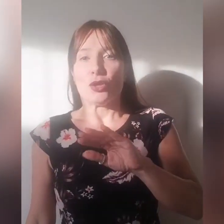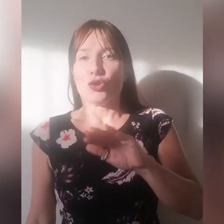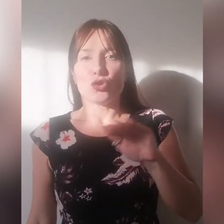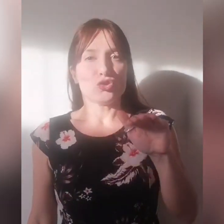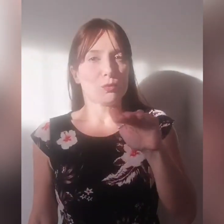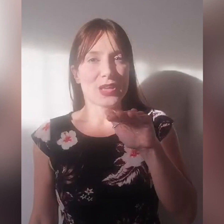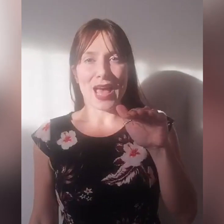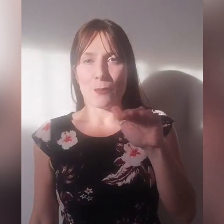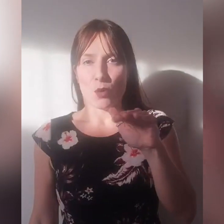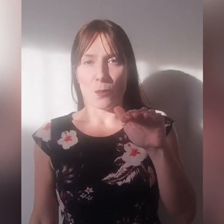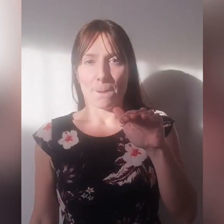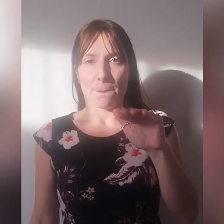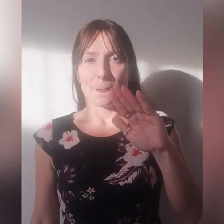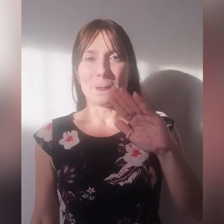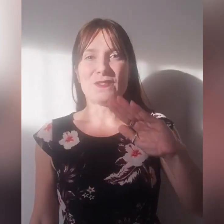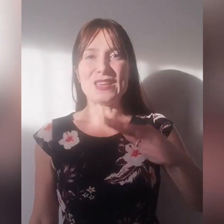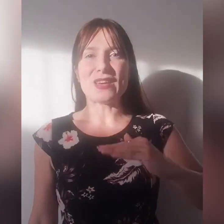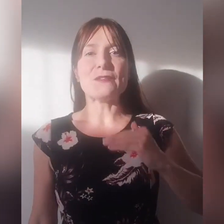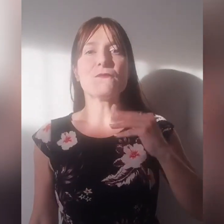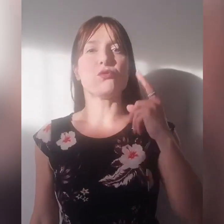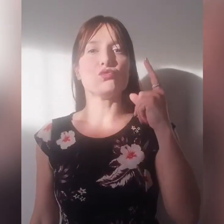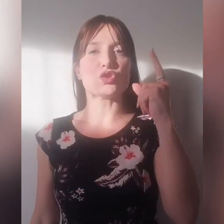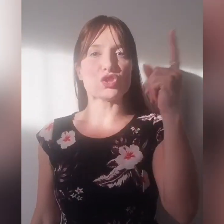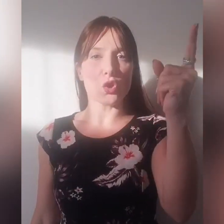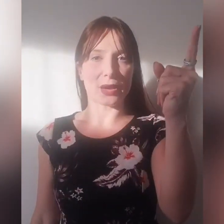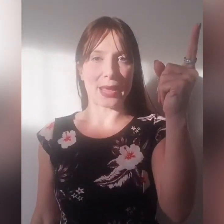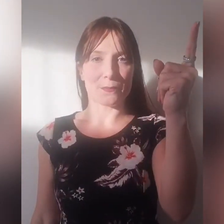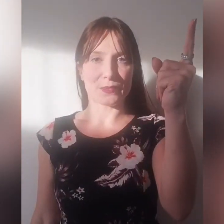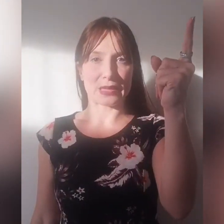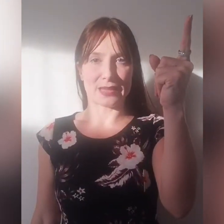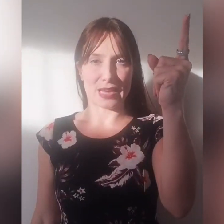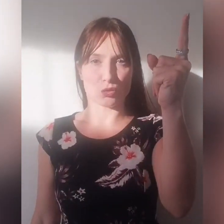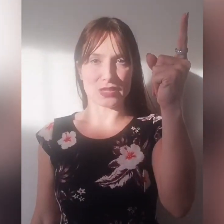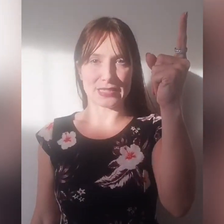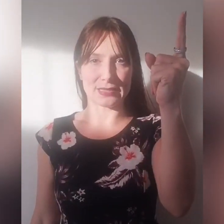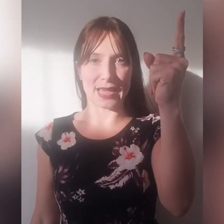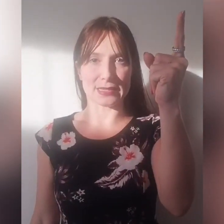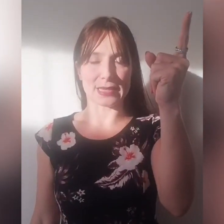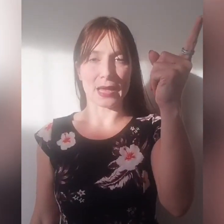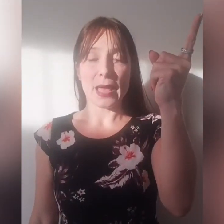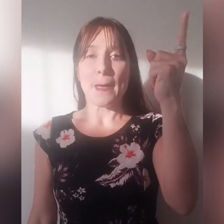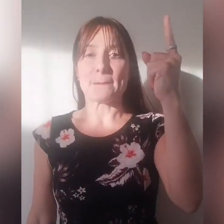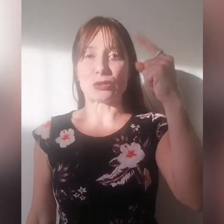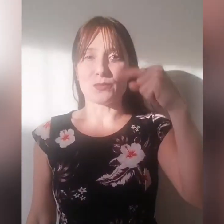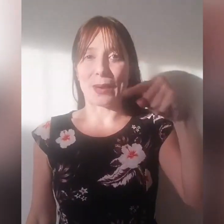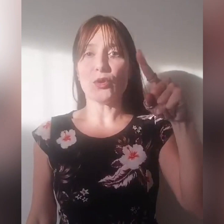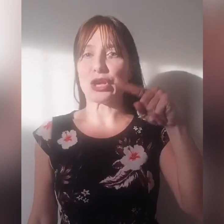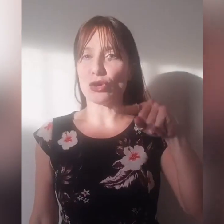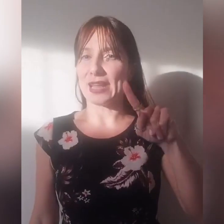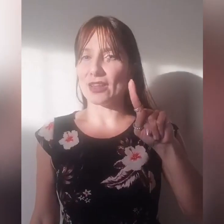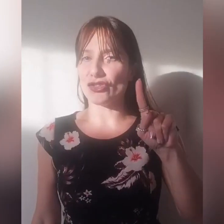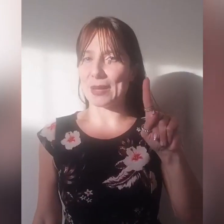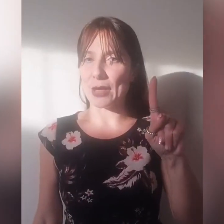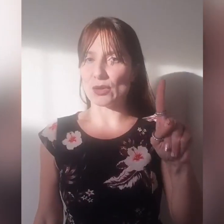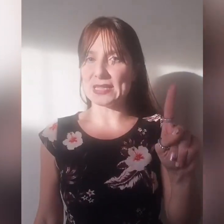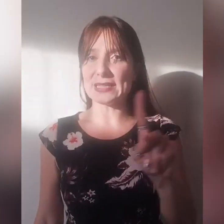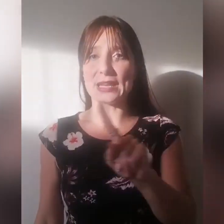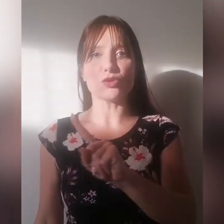non dobbiamo vivere in funzione della sua esistenza, ma dobbiamo ricordarci che però esiste, non